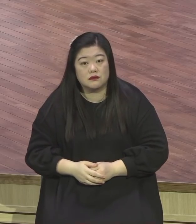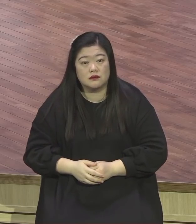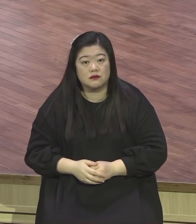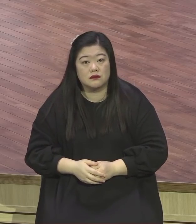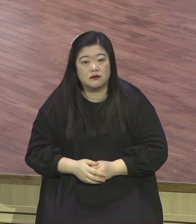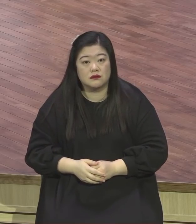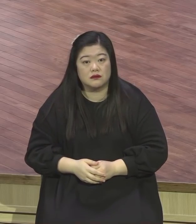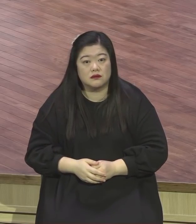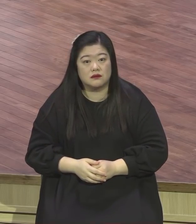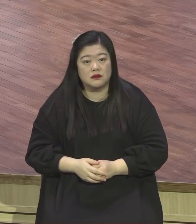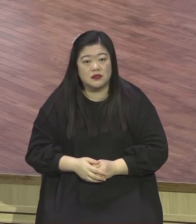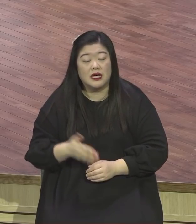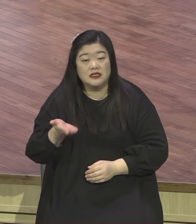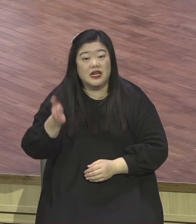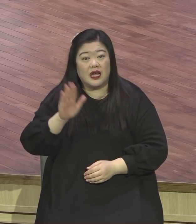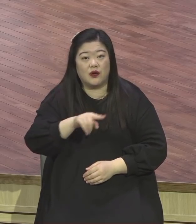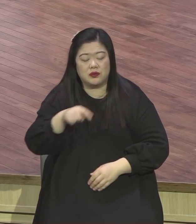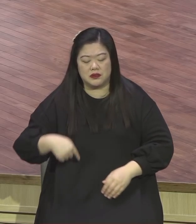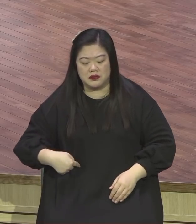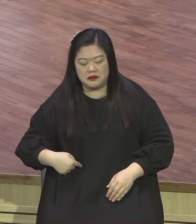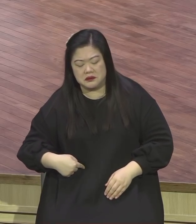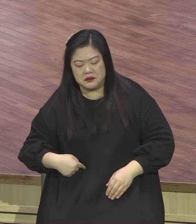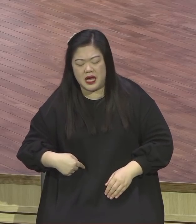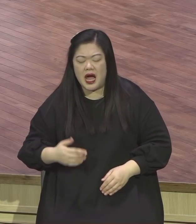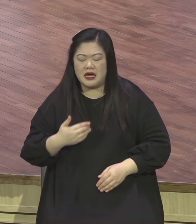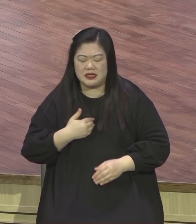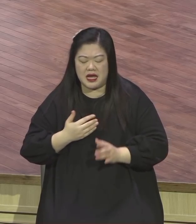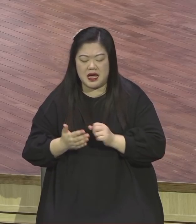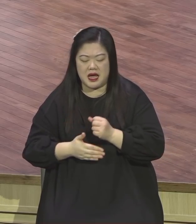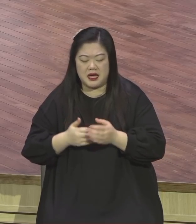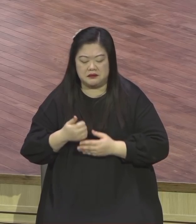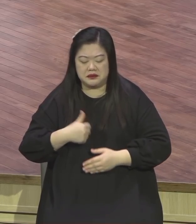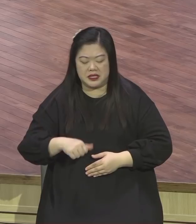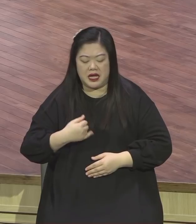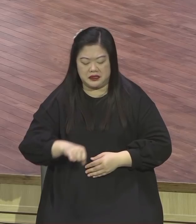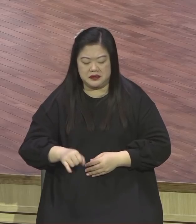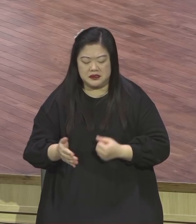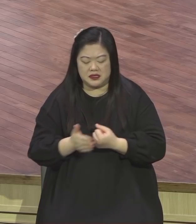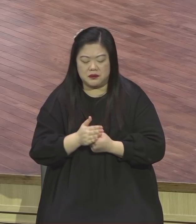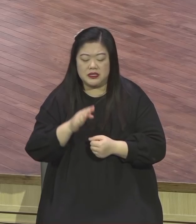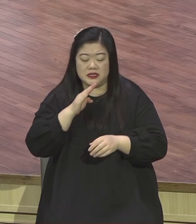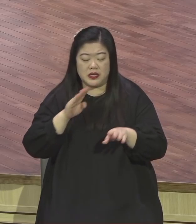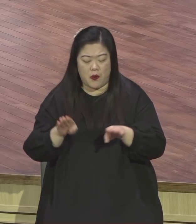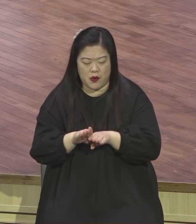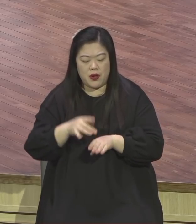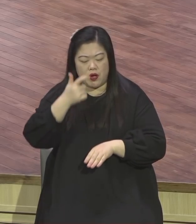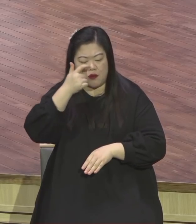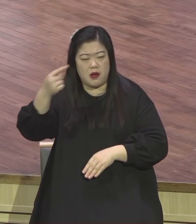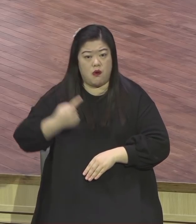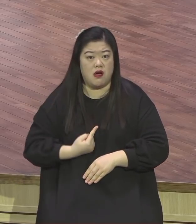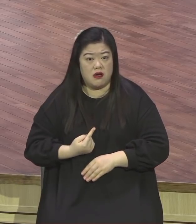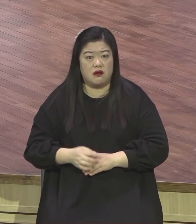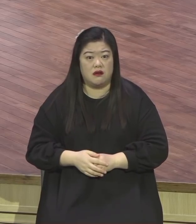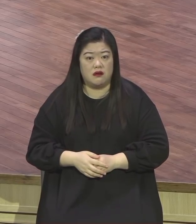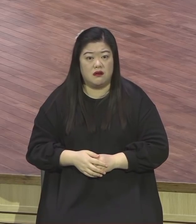오죠. 성령이 안에 계시니까 교회 가자. 또 교회 가면 앉아 있습니다. 사단이 또 공격합니다. 또 그냥 왔다 그냥 갑니다.